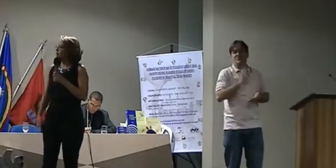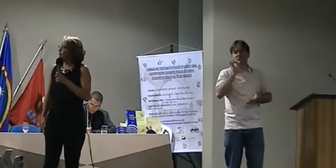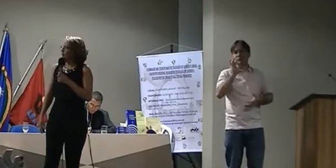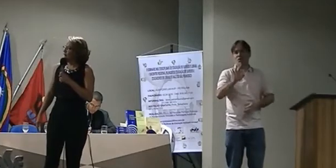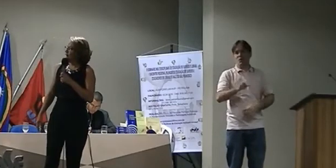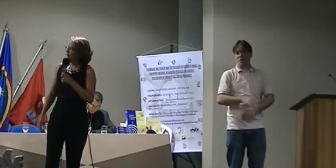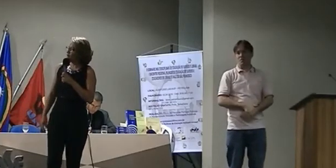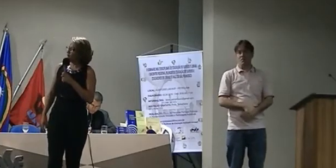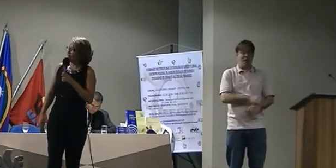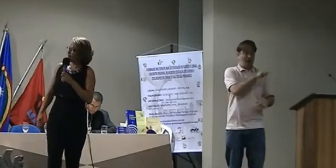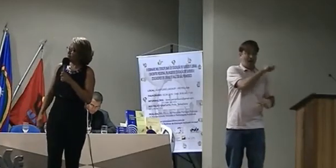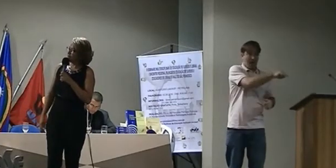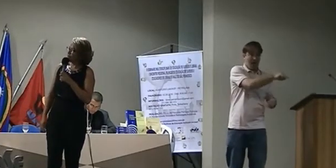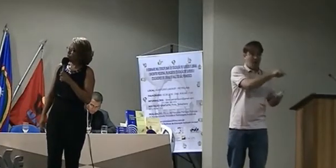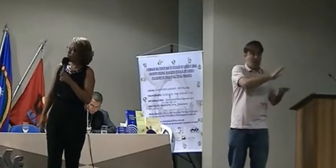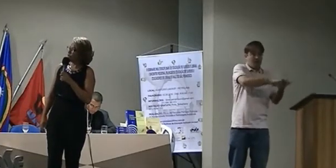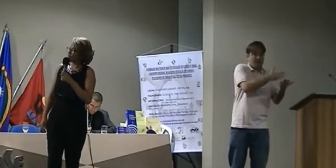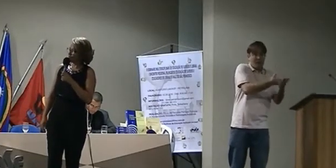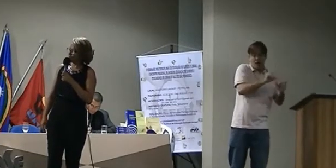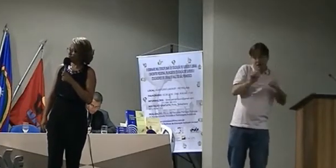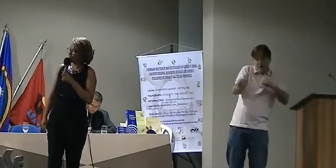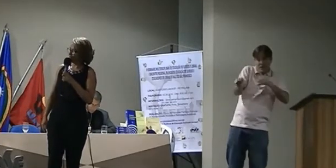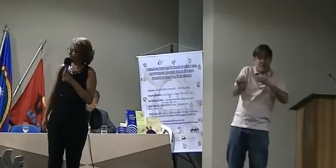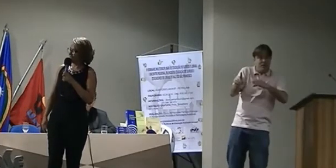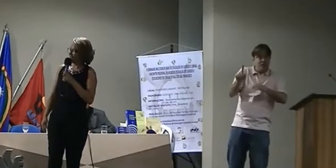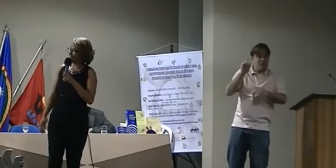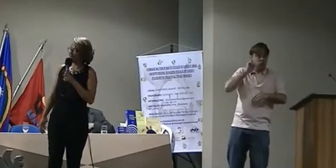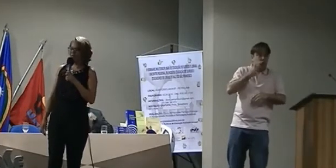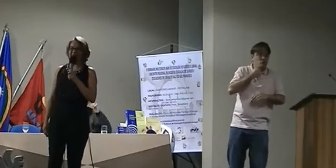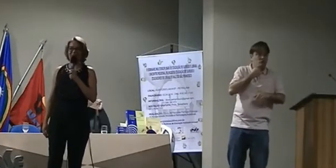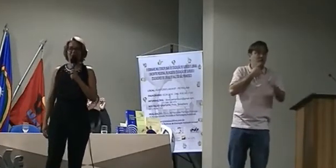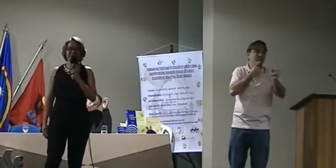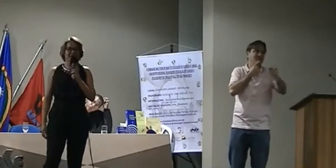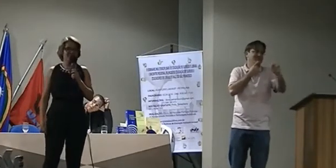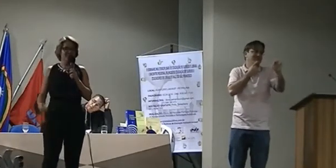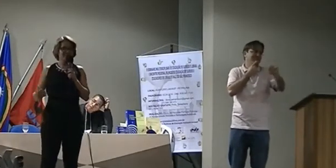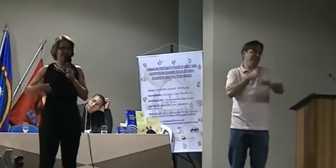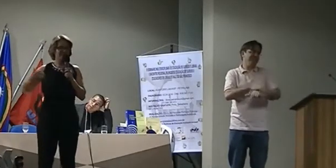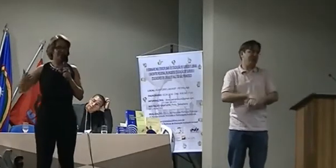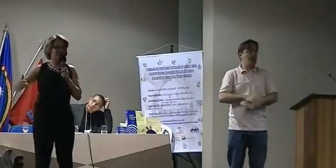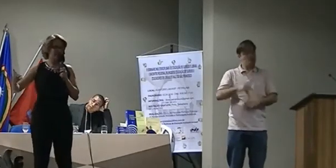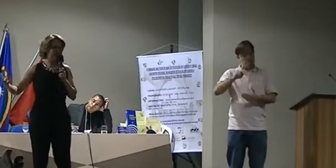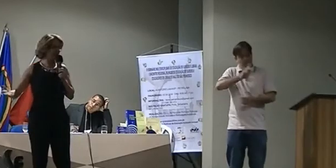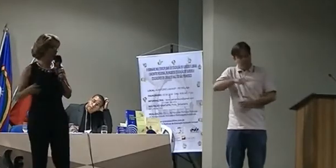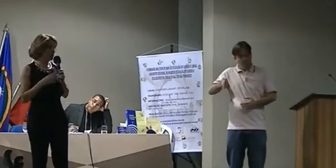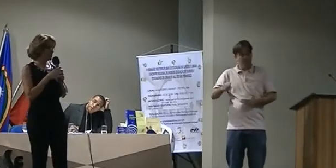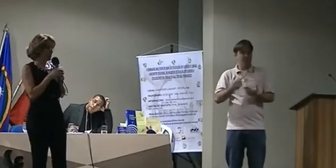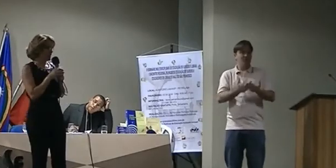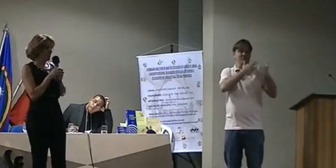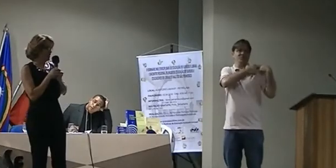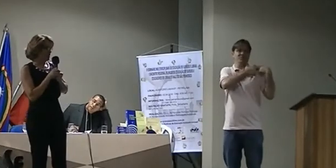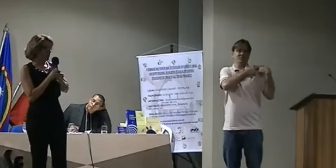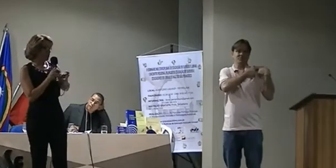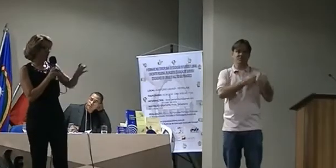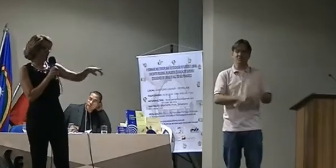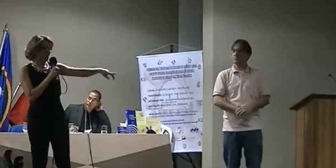A formação, o professor, a formação que temos. Já começamos... Meu tempo,